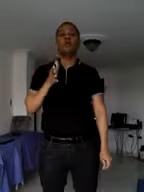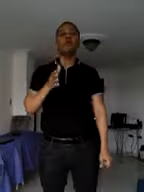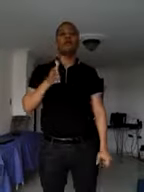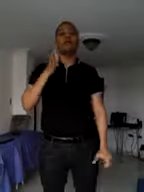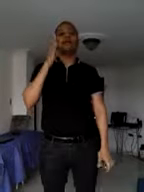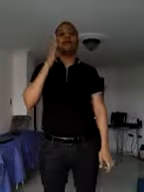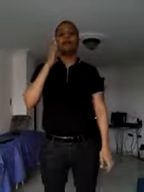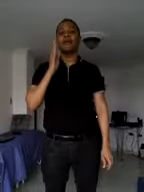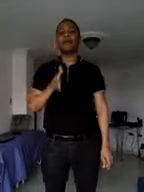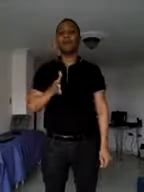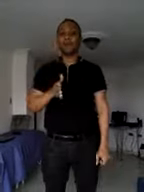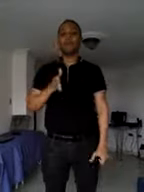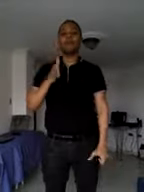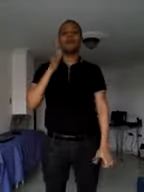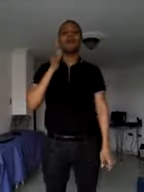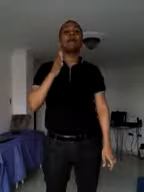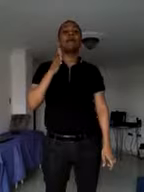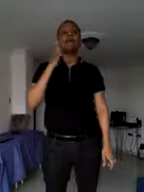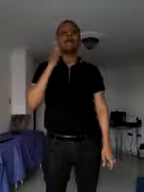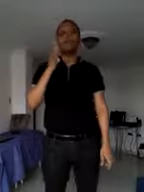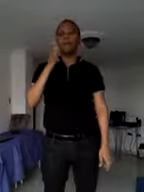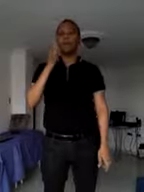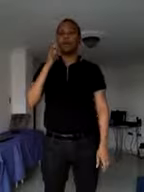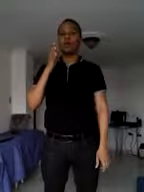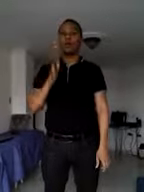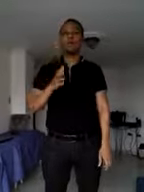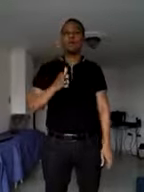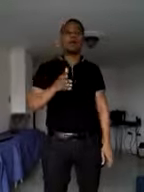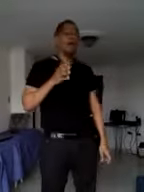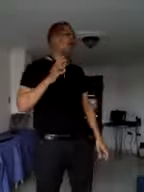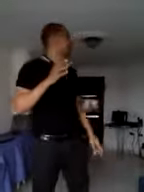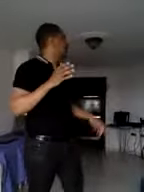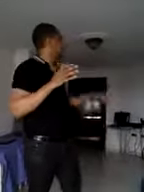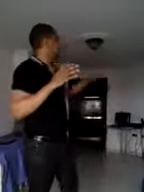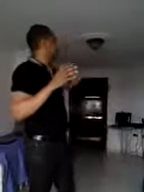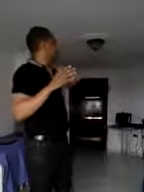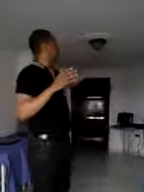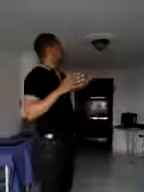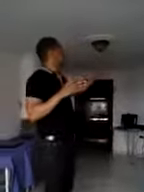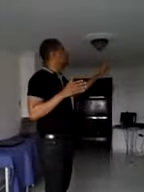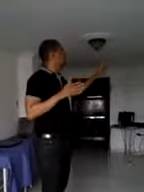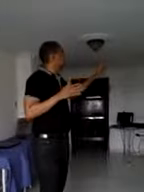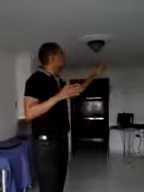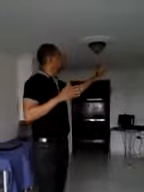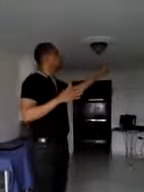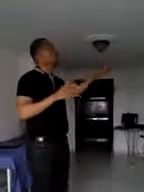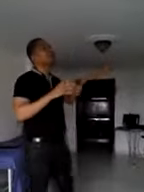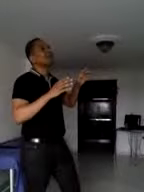o pared 3D. Nuestra marca es pared3d.com. El panel decorativo de fibra de bambú permite